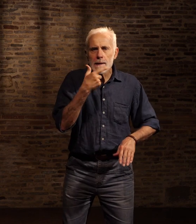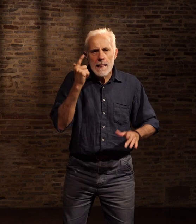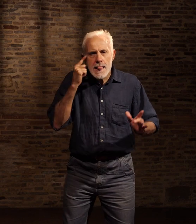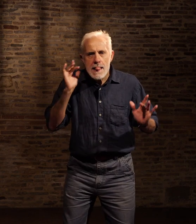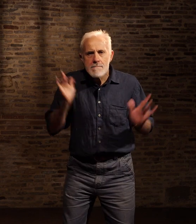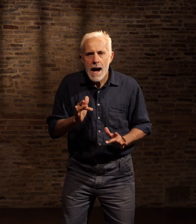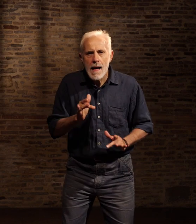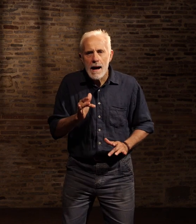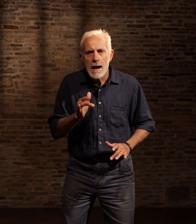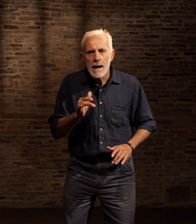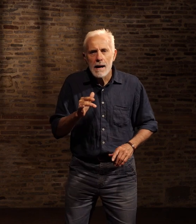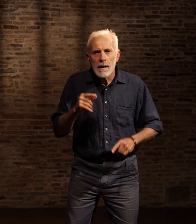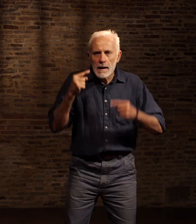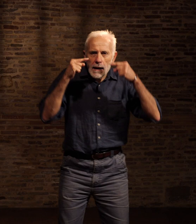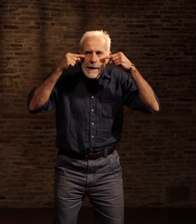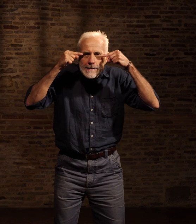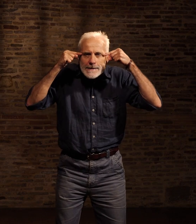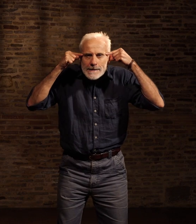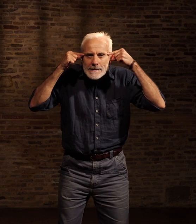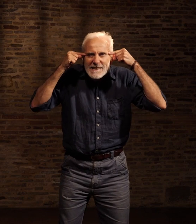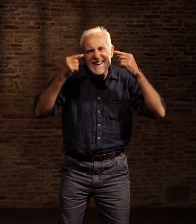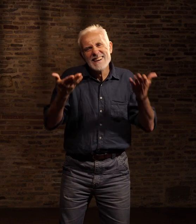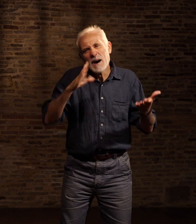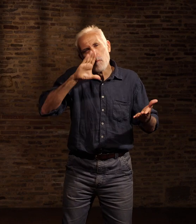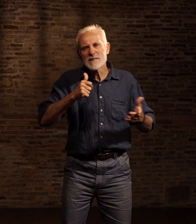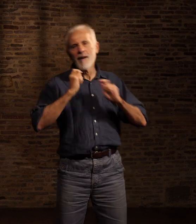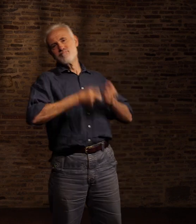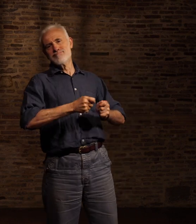Ses yeux félins comme ceux d'un oriental lui valaient son surnom Shintok